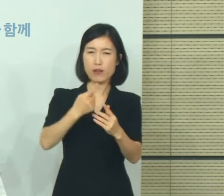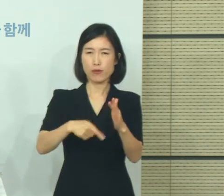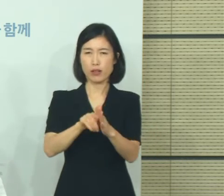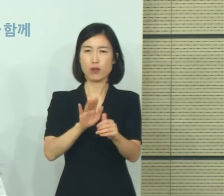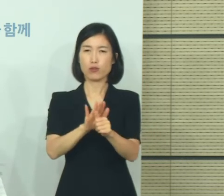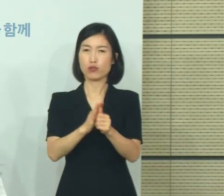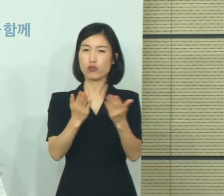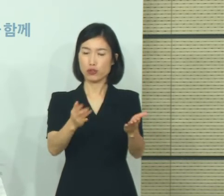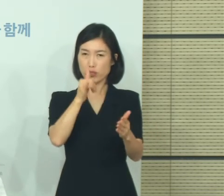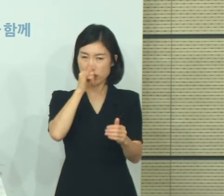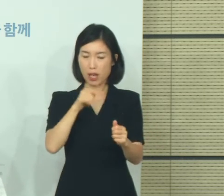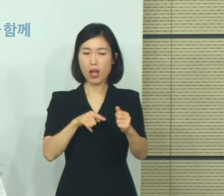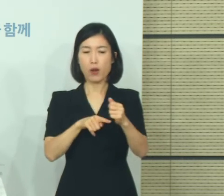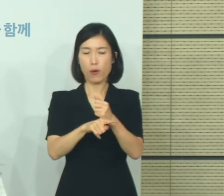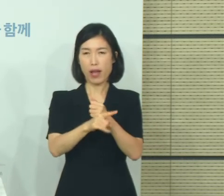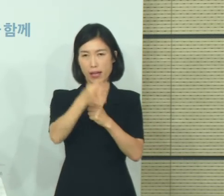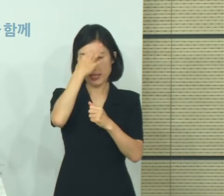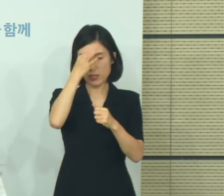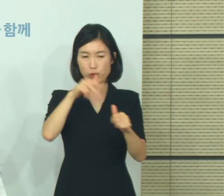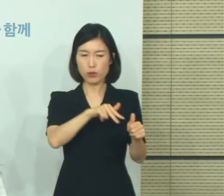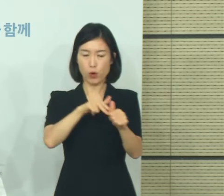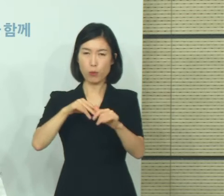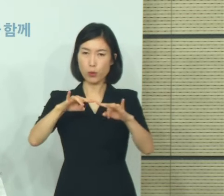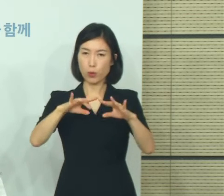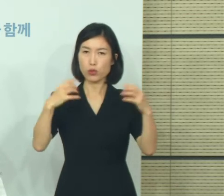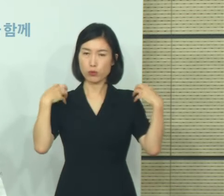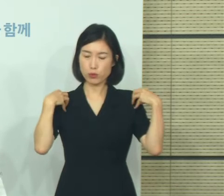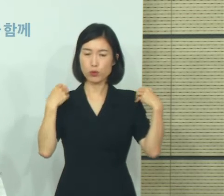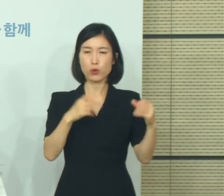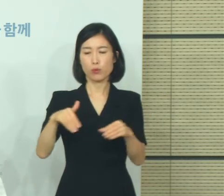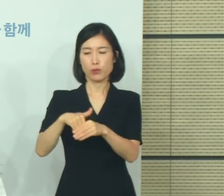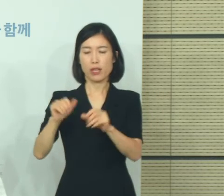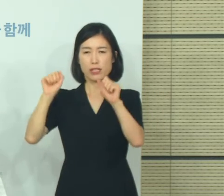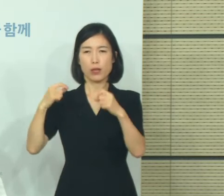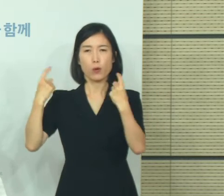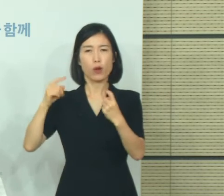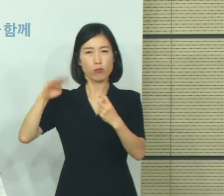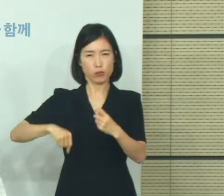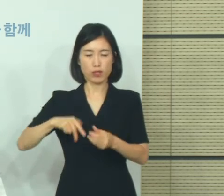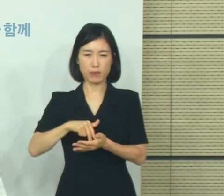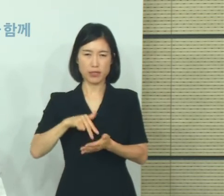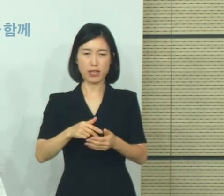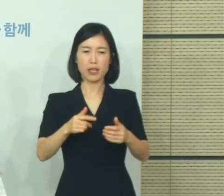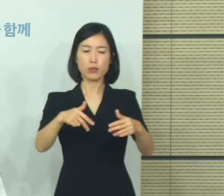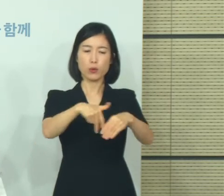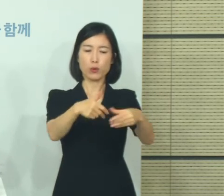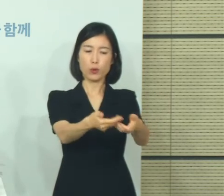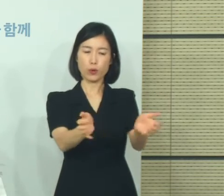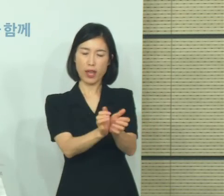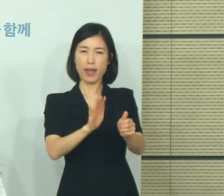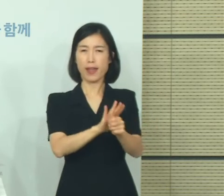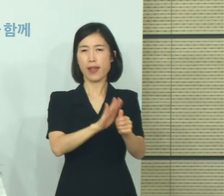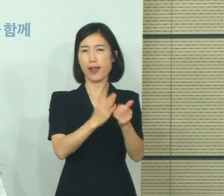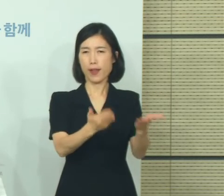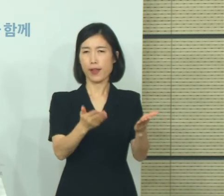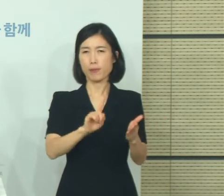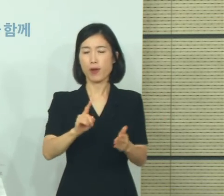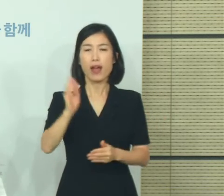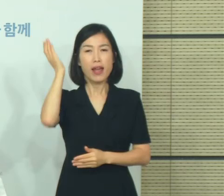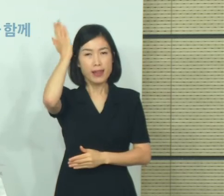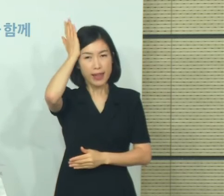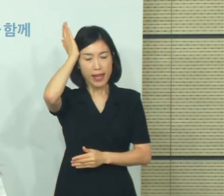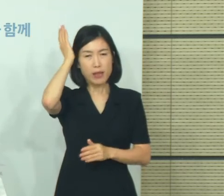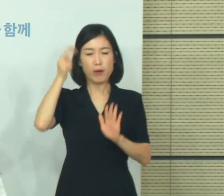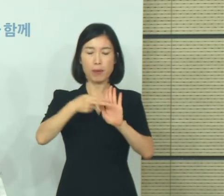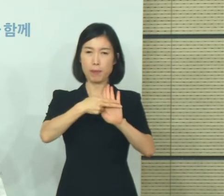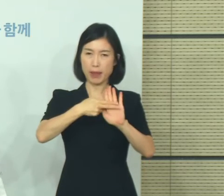과학기술정보통신부와 문화체육관광부는 종교계를 대상으로 네이버밴드, 카카오티비 등 방송